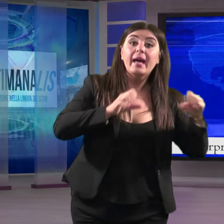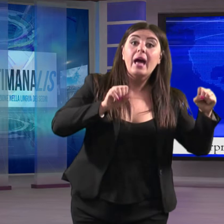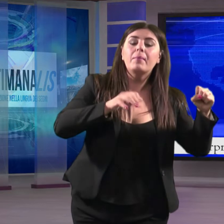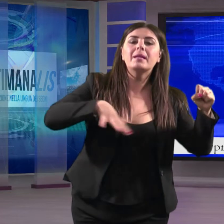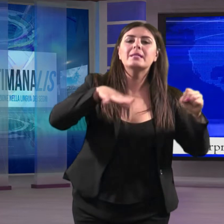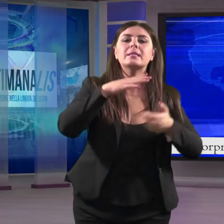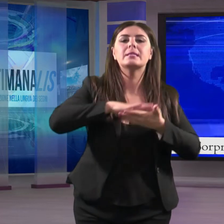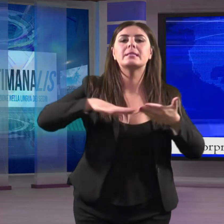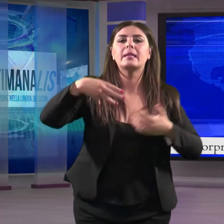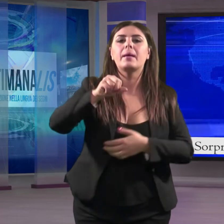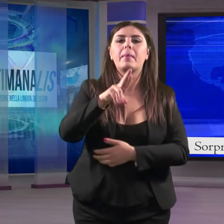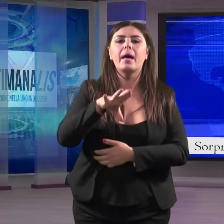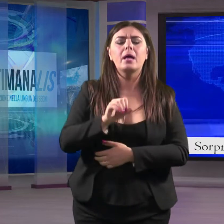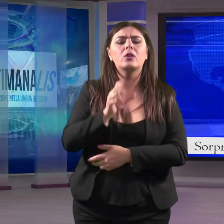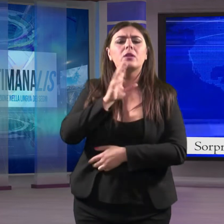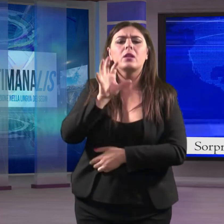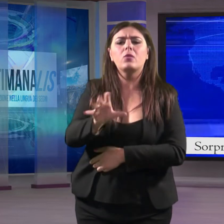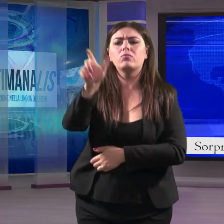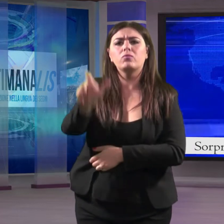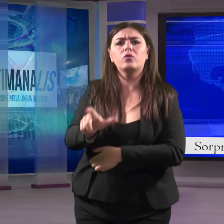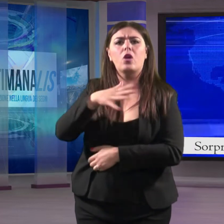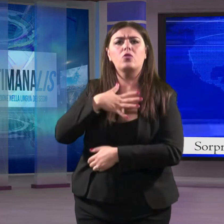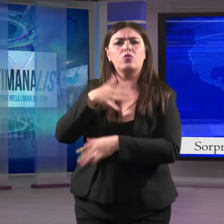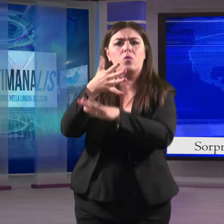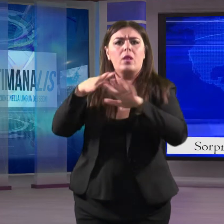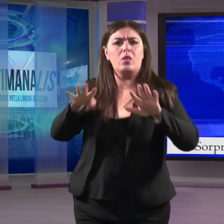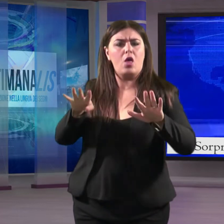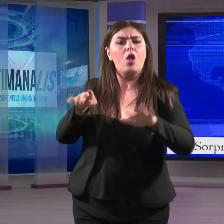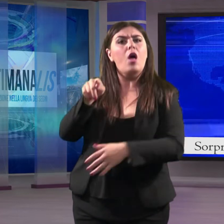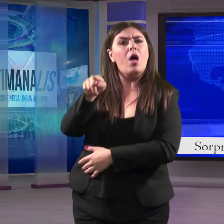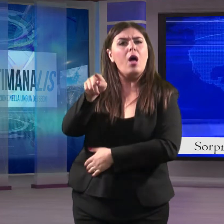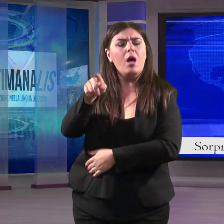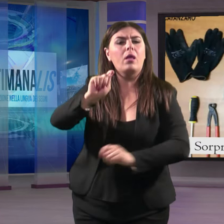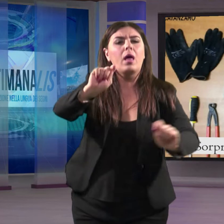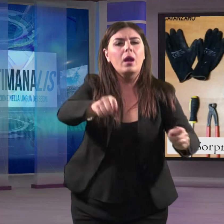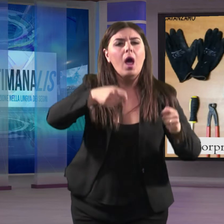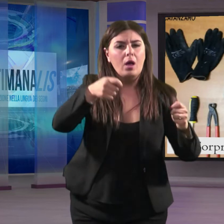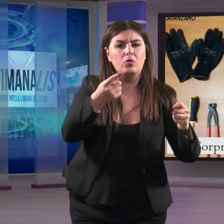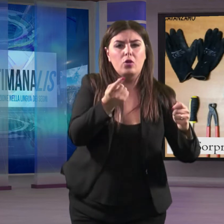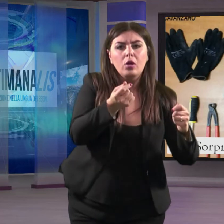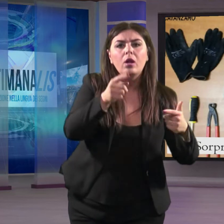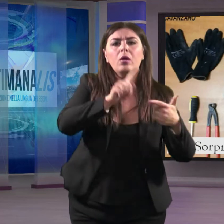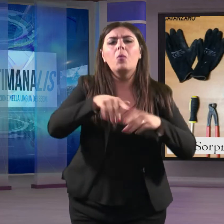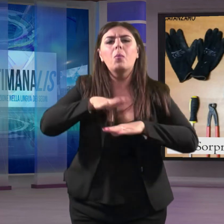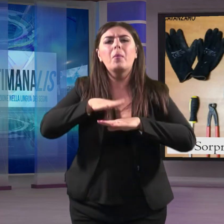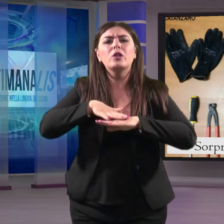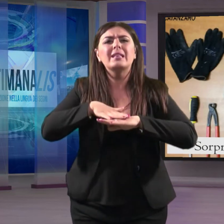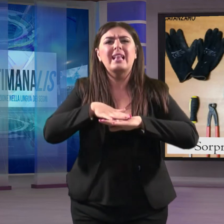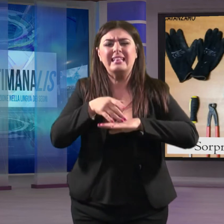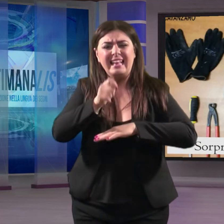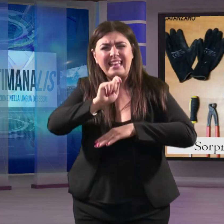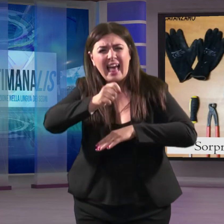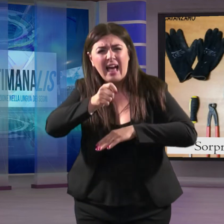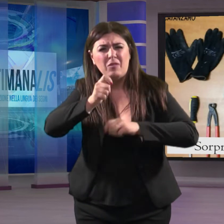Maria hanno denunciato un 59enne per reato di ricettazione e possesso ingiustificato di